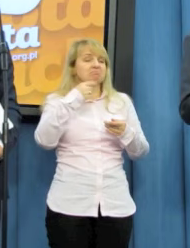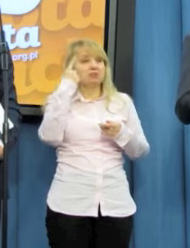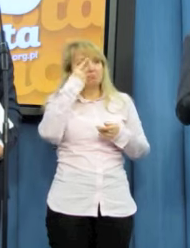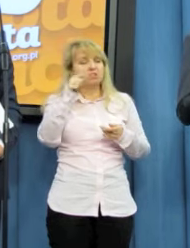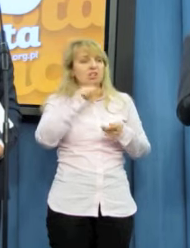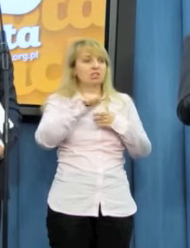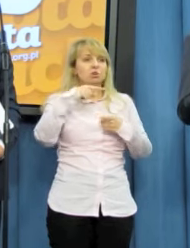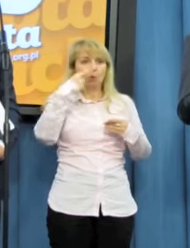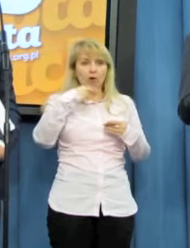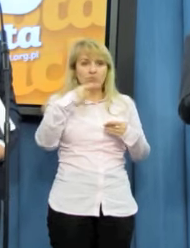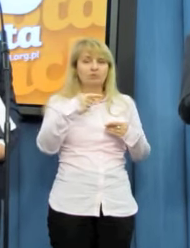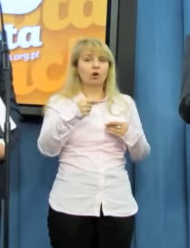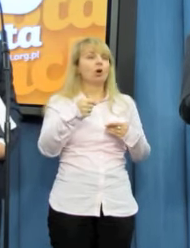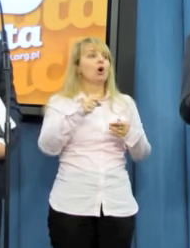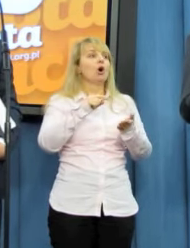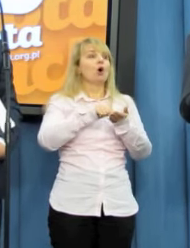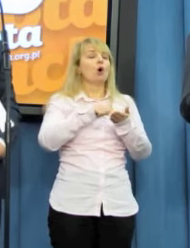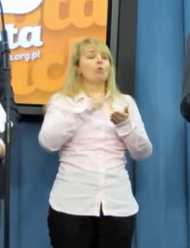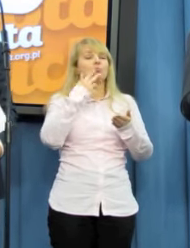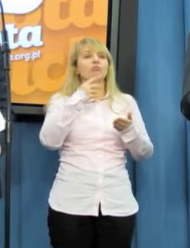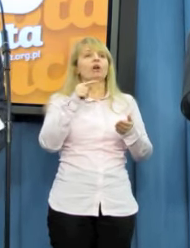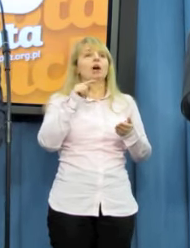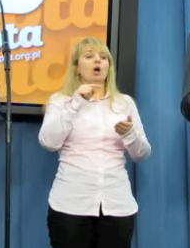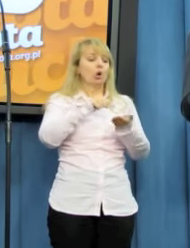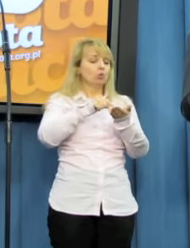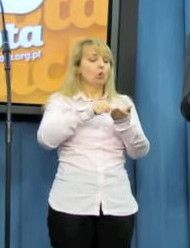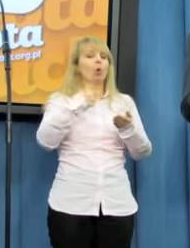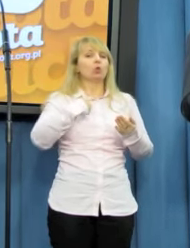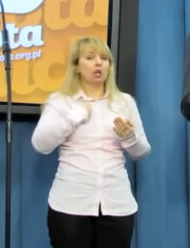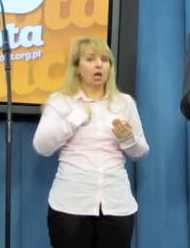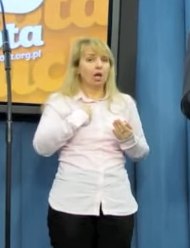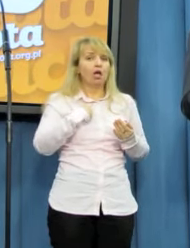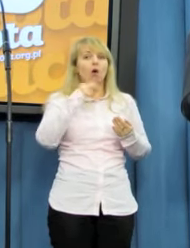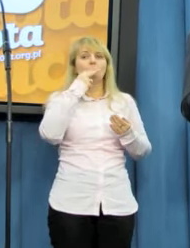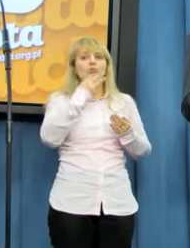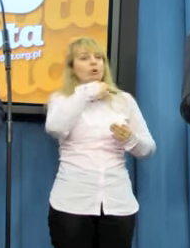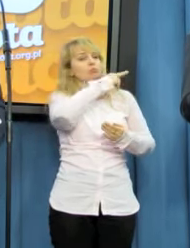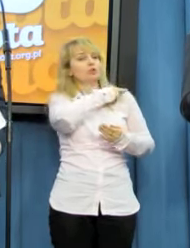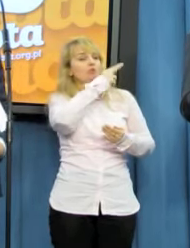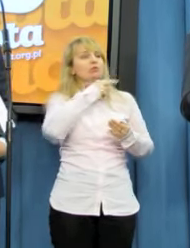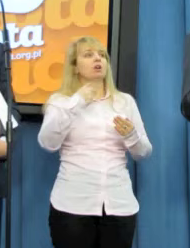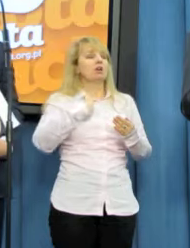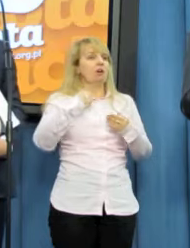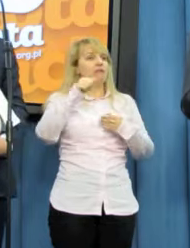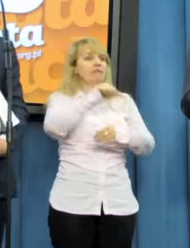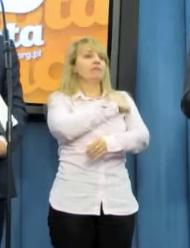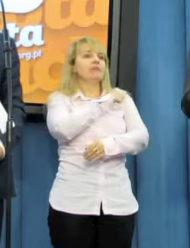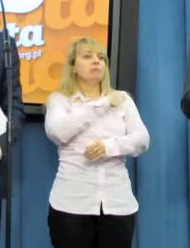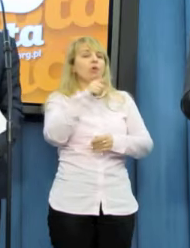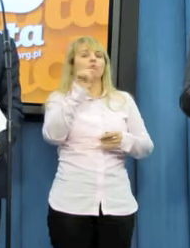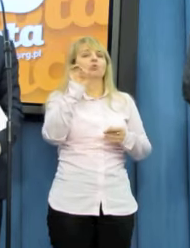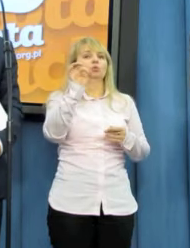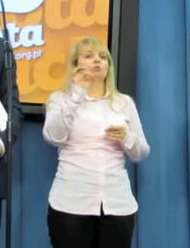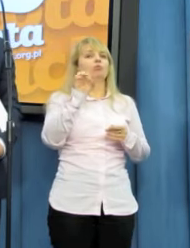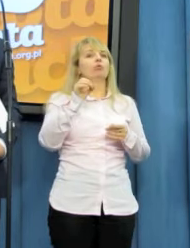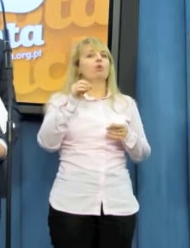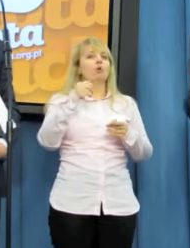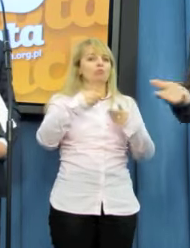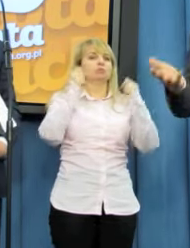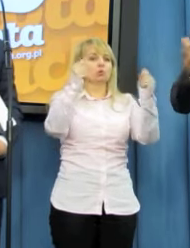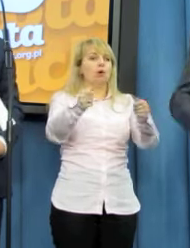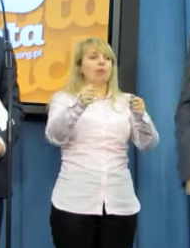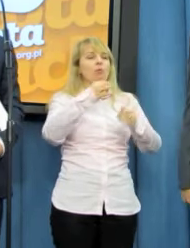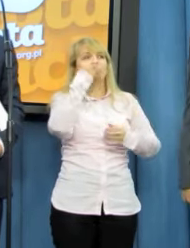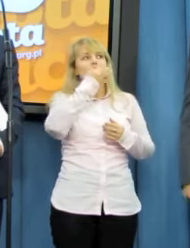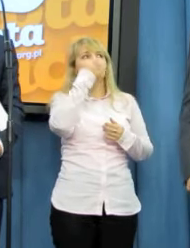Skowrońskiej. To ja, mówiła wczoraj pani przewodnicząca Skowrońska w imieniu pani wiceprzewodniczącej Mirzy Głockiej, składałam